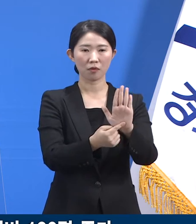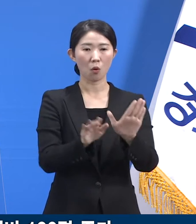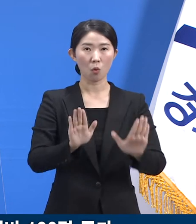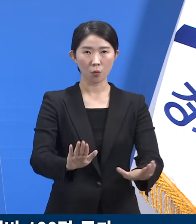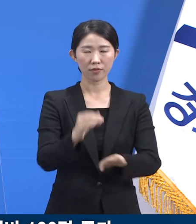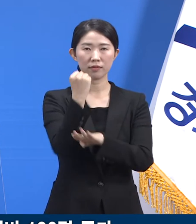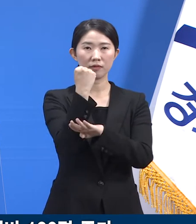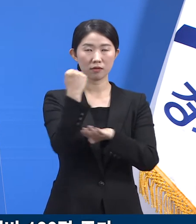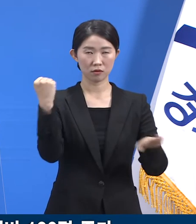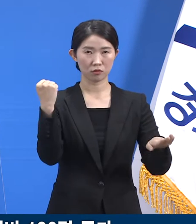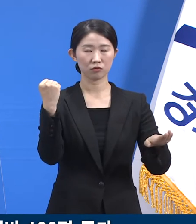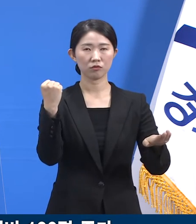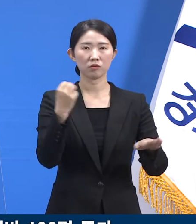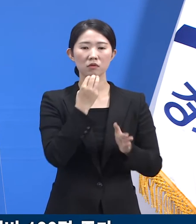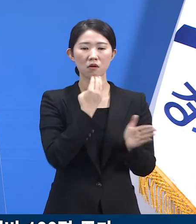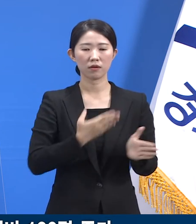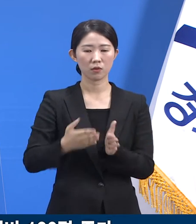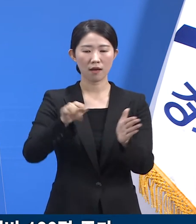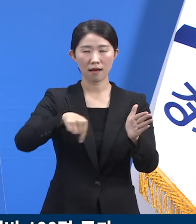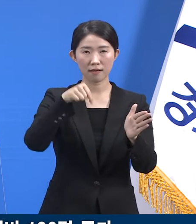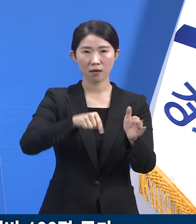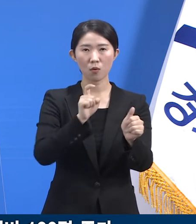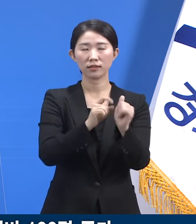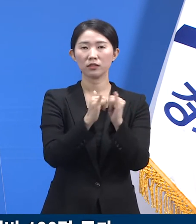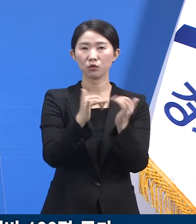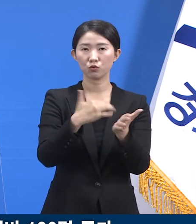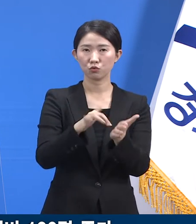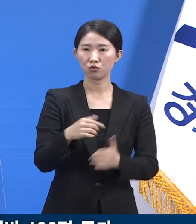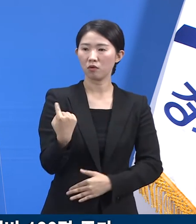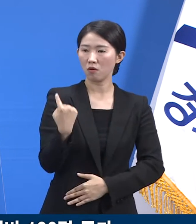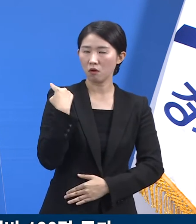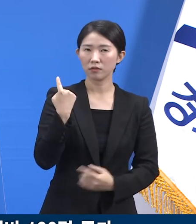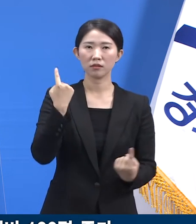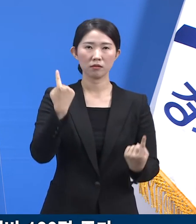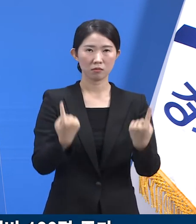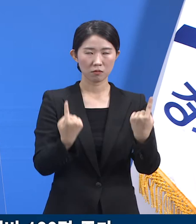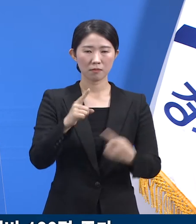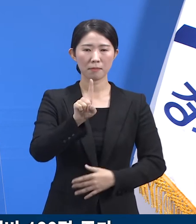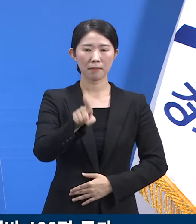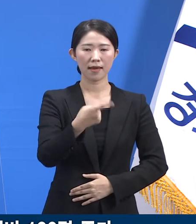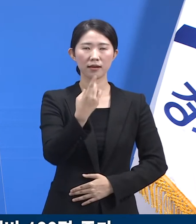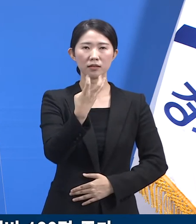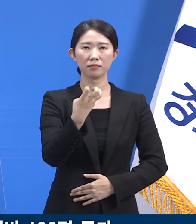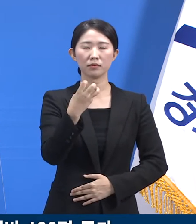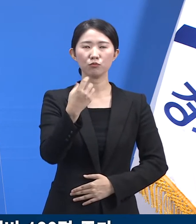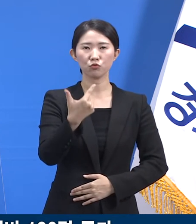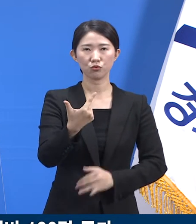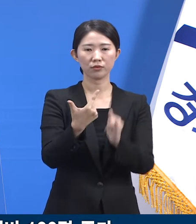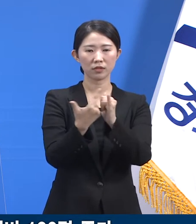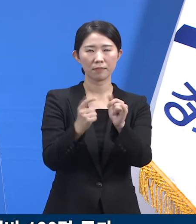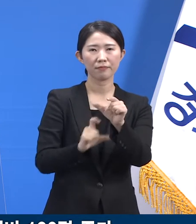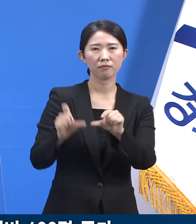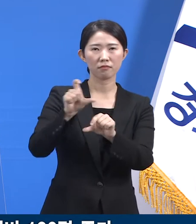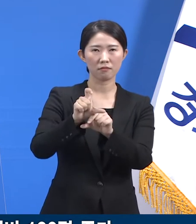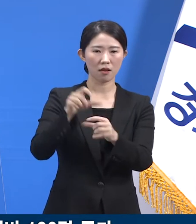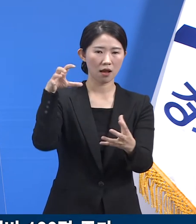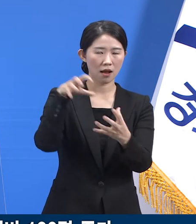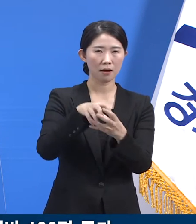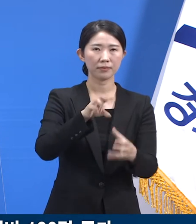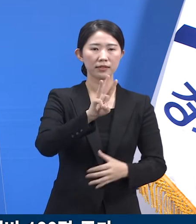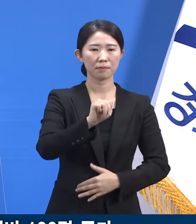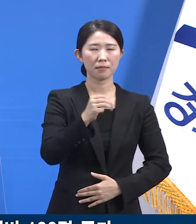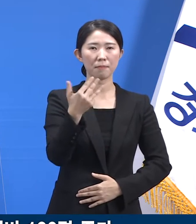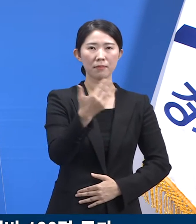0시 기준 경기도의 확진자 수는 전일 오전 0시 대비 136명이 증가한 총 38